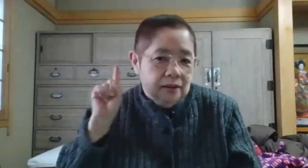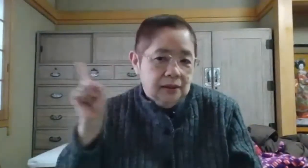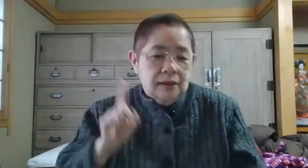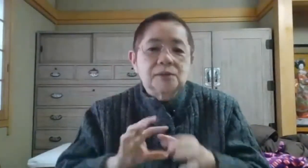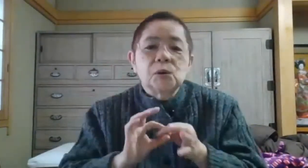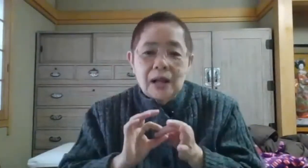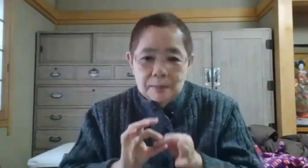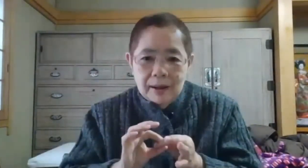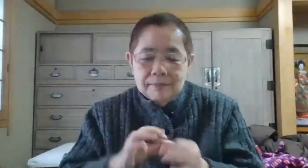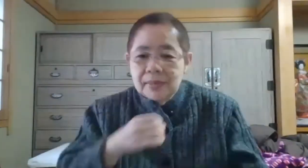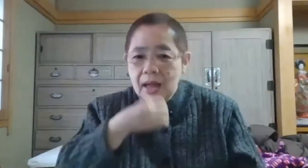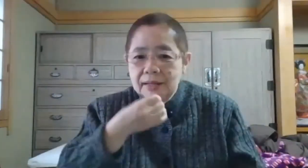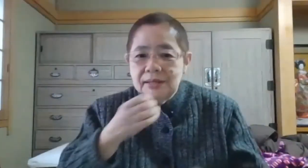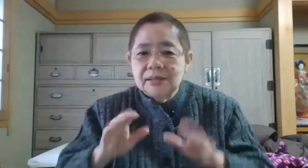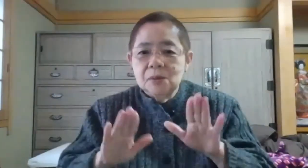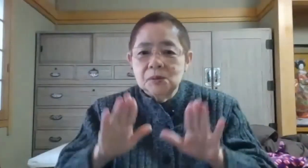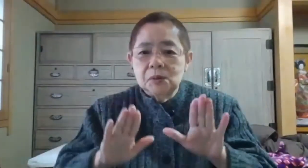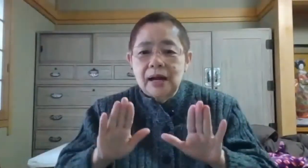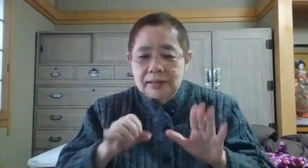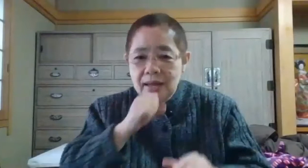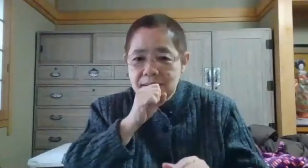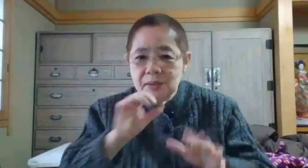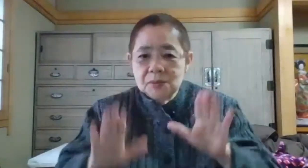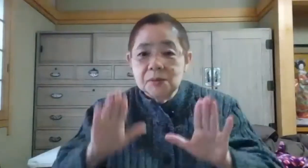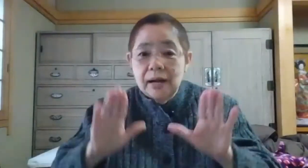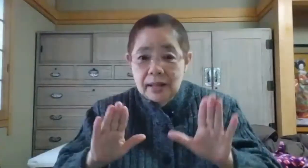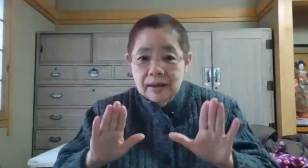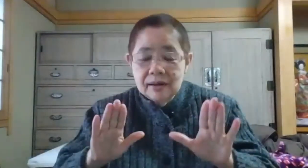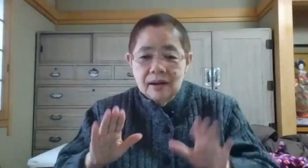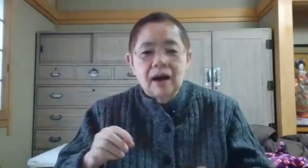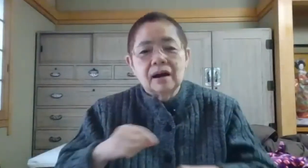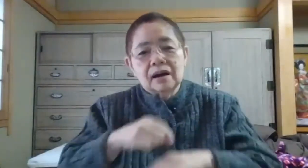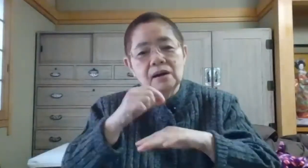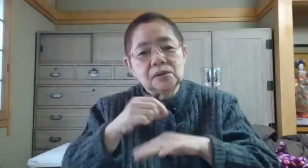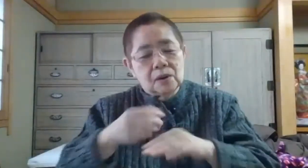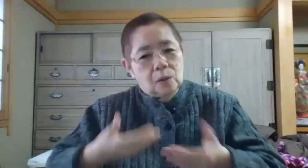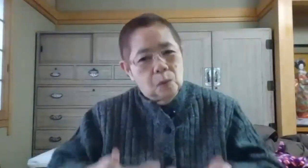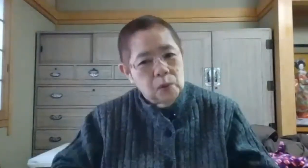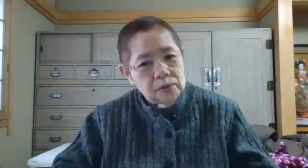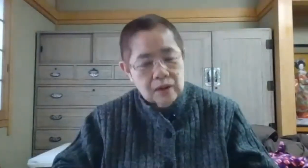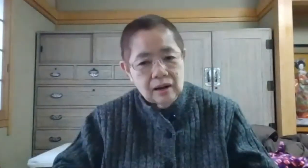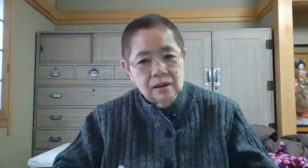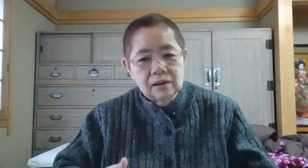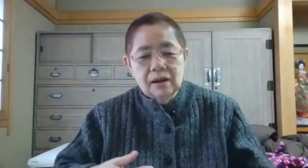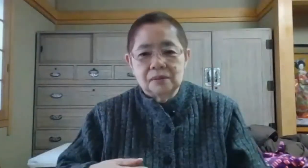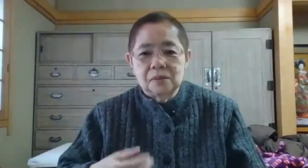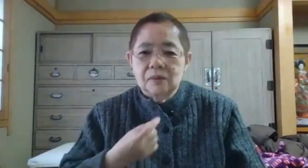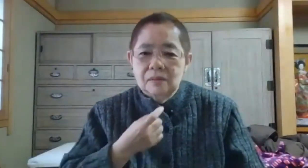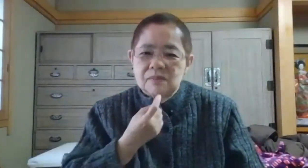県庁ならば咳の状態で咳の状態で軽いのか重いのかなんか